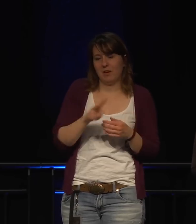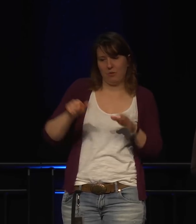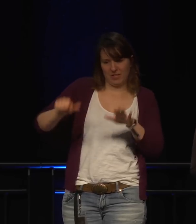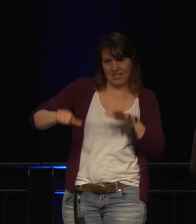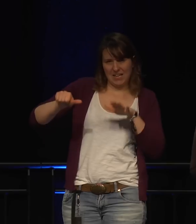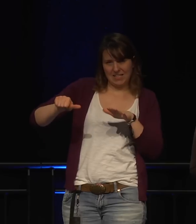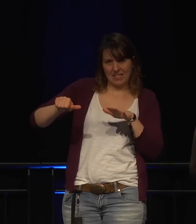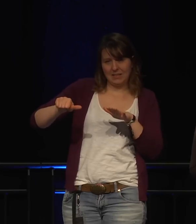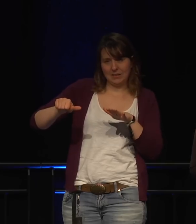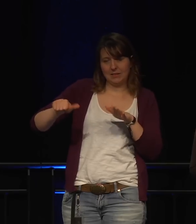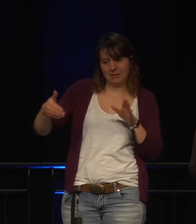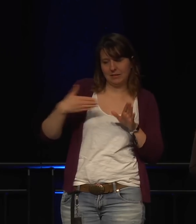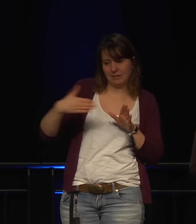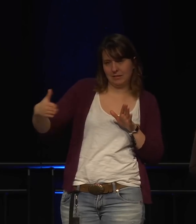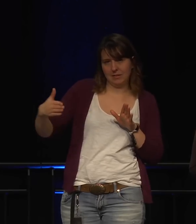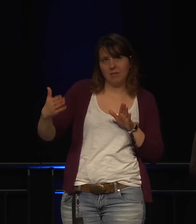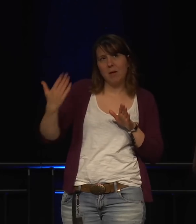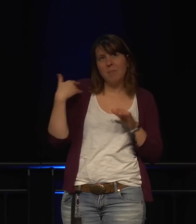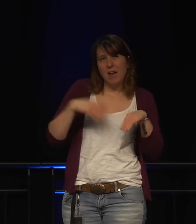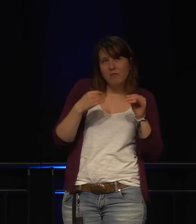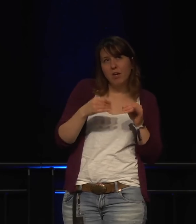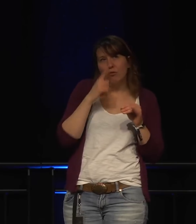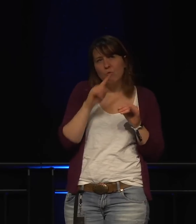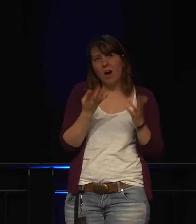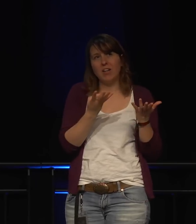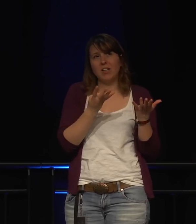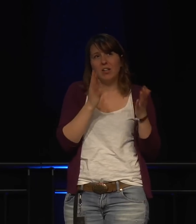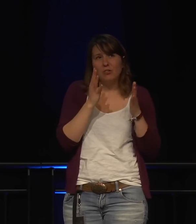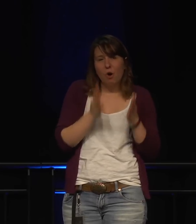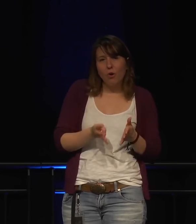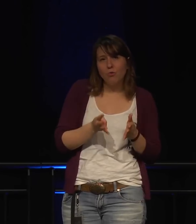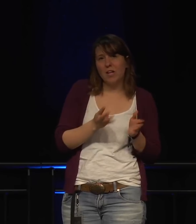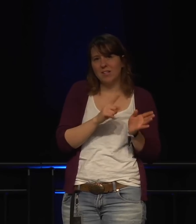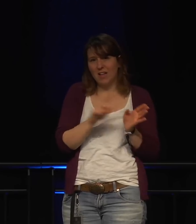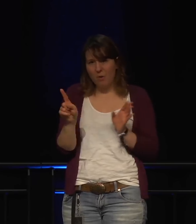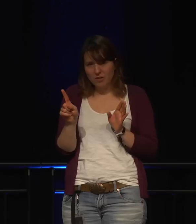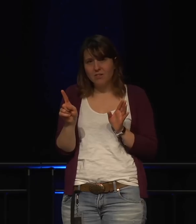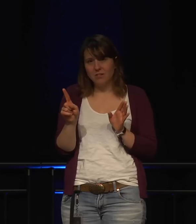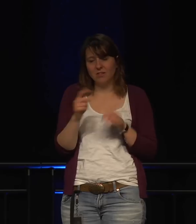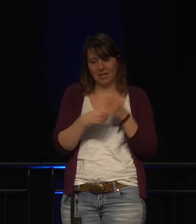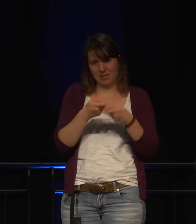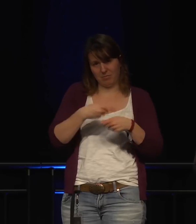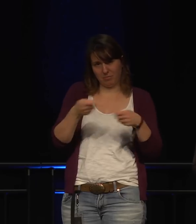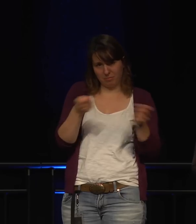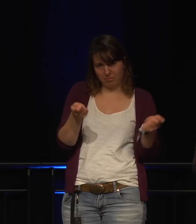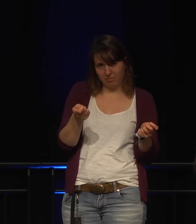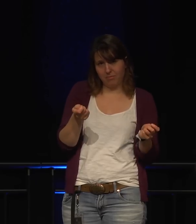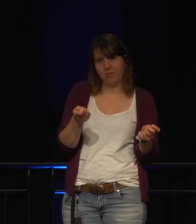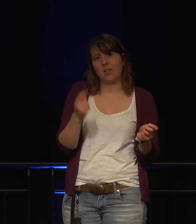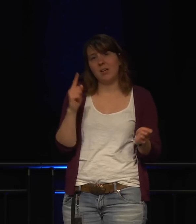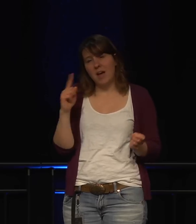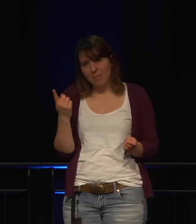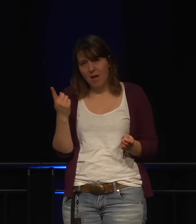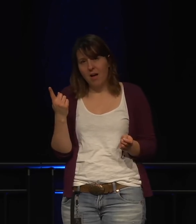Im Quartal 3 2016 gab es nur 900.000 solche Geräte. Und